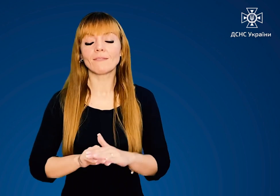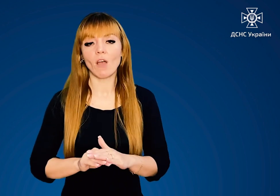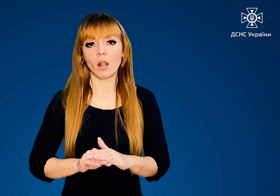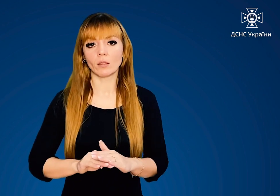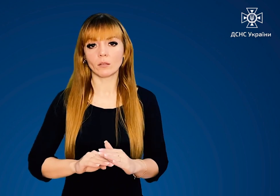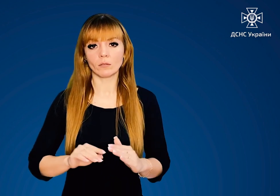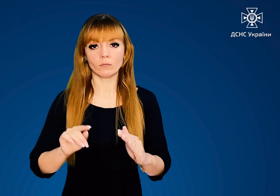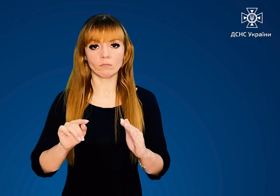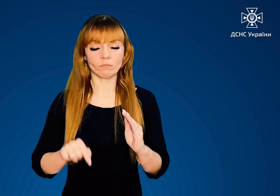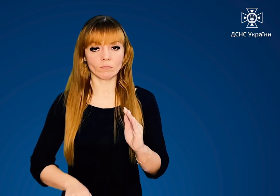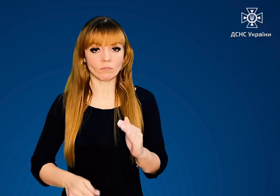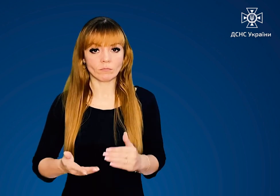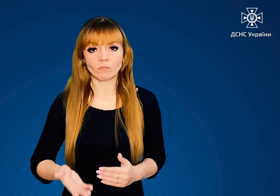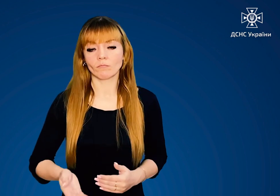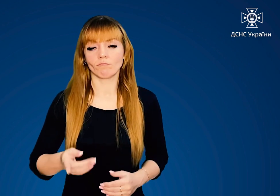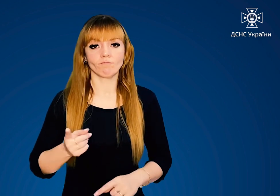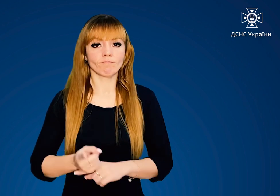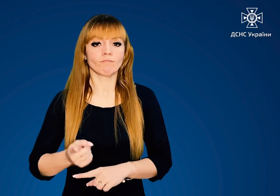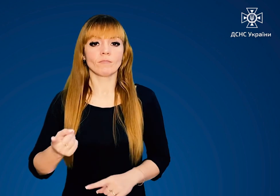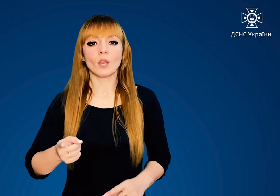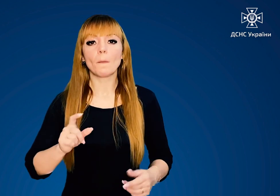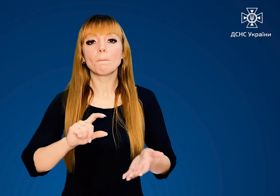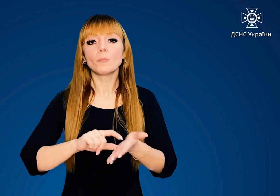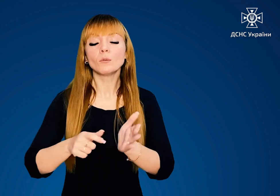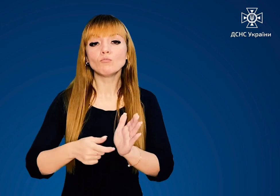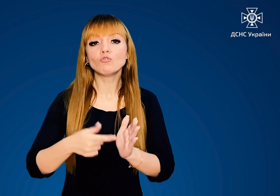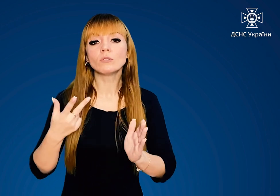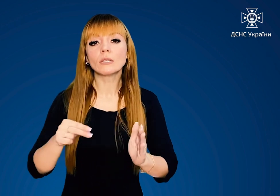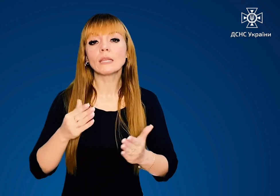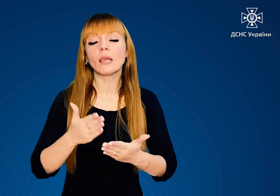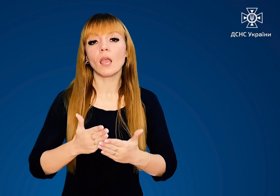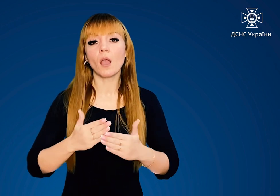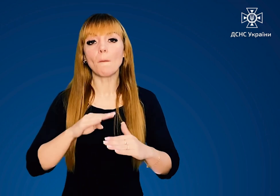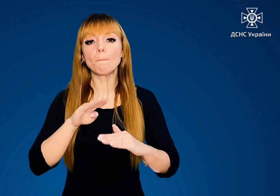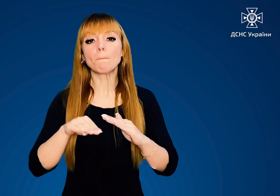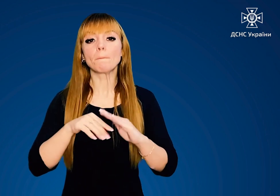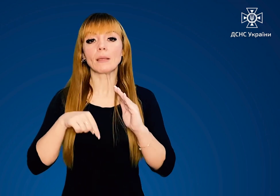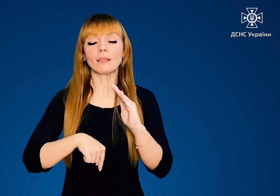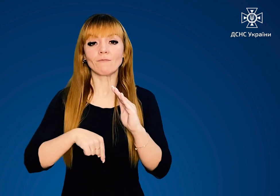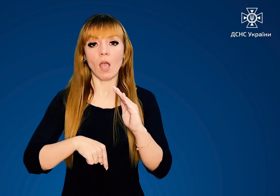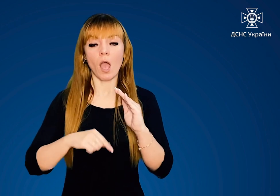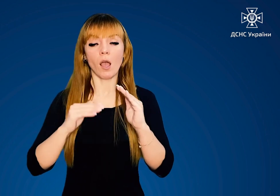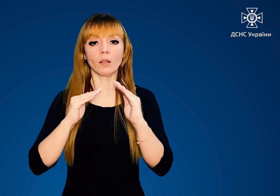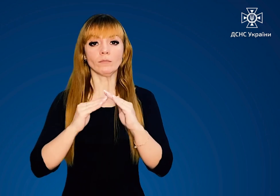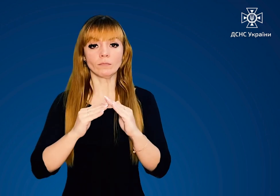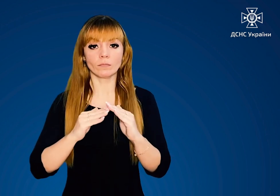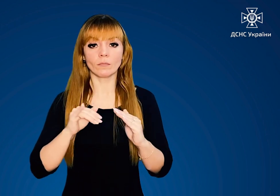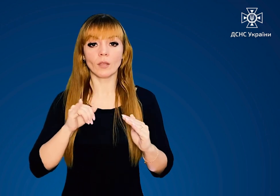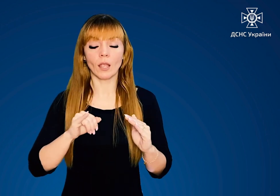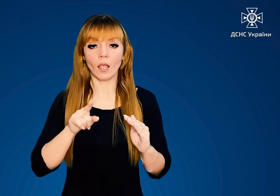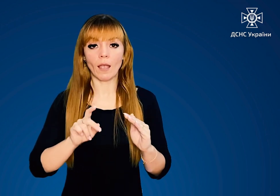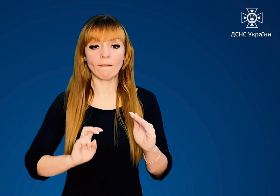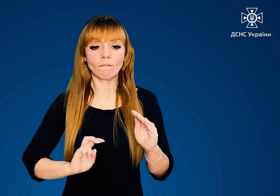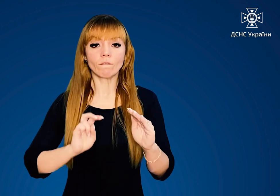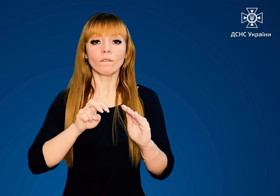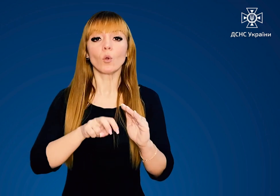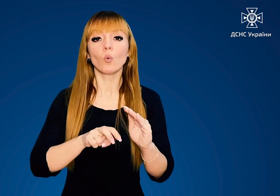підвальних поверхах У приміщеннях, під якими є підвали та погреби І вхід до них